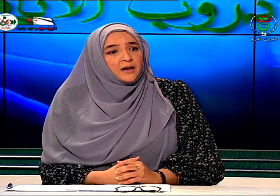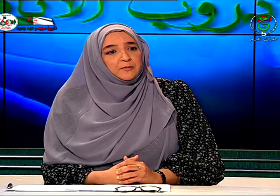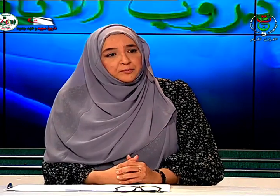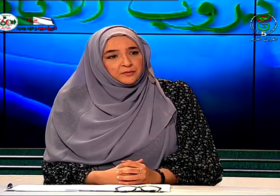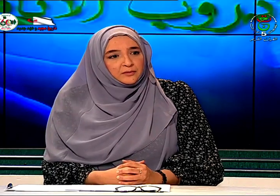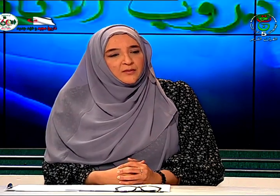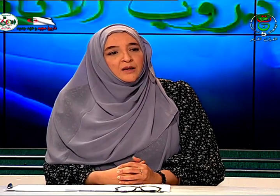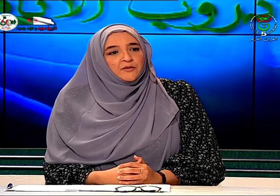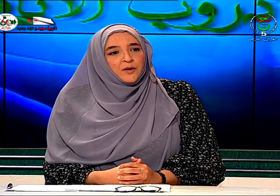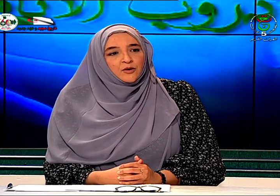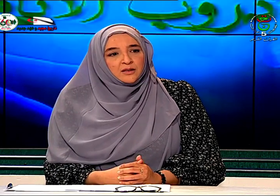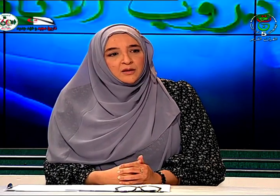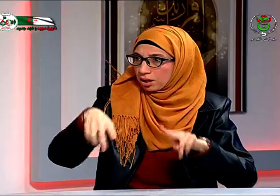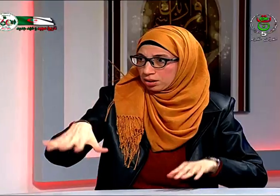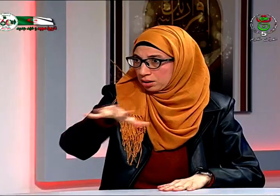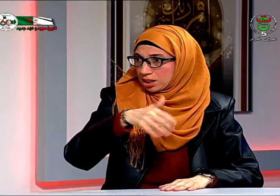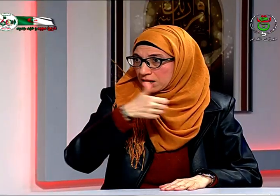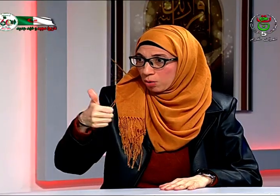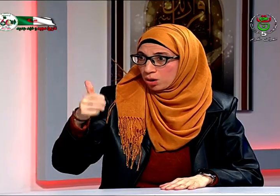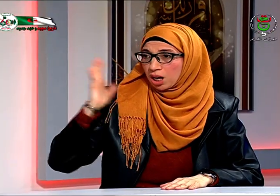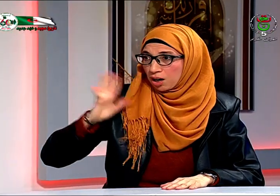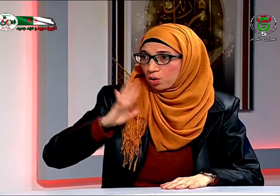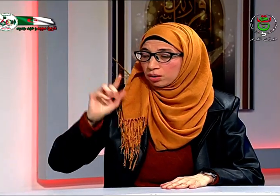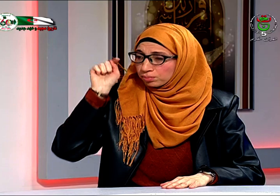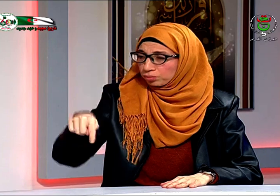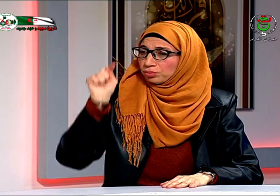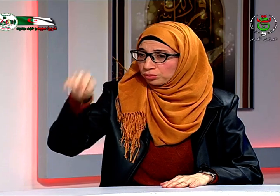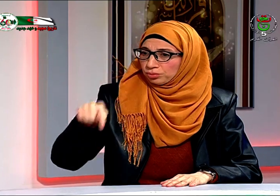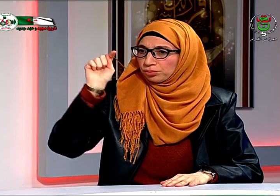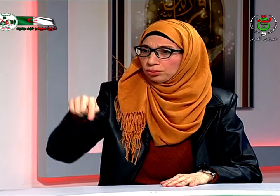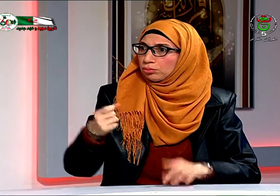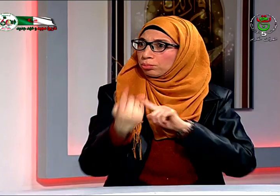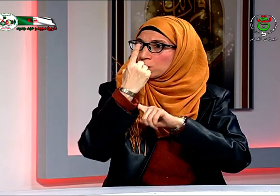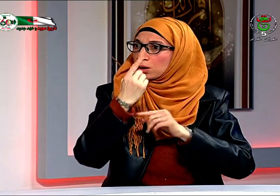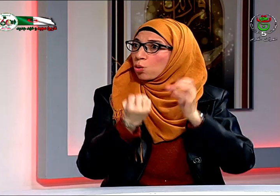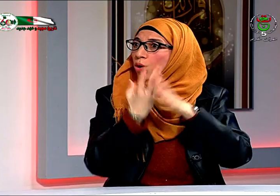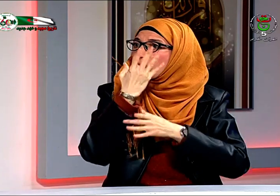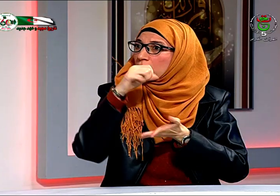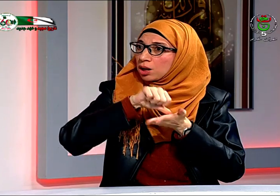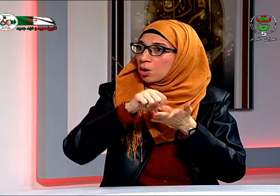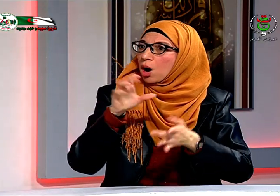فيما يخص أمراض الحنجرة والأنف كنت دائما نروح لهذاك المركز